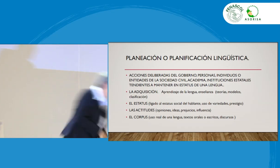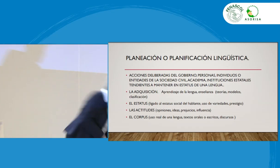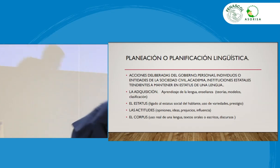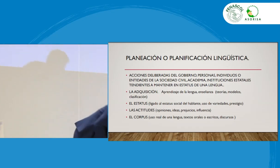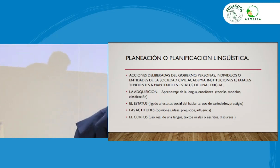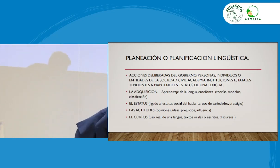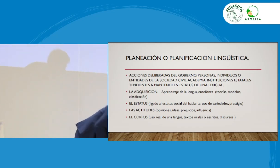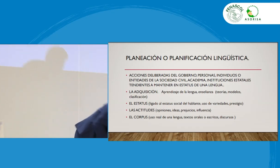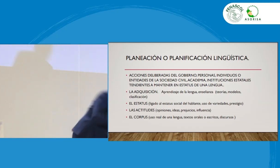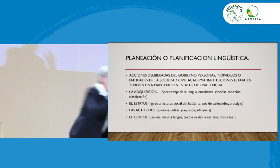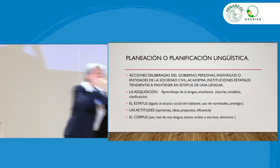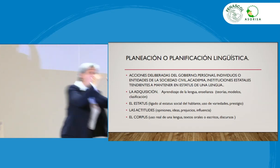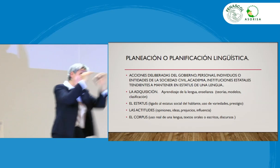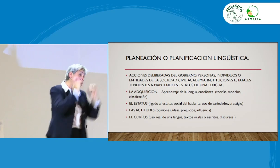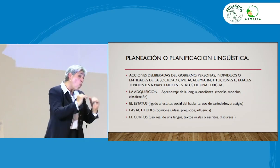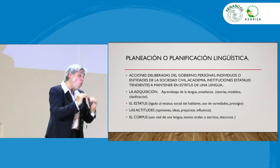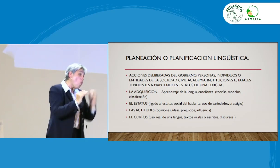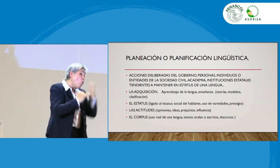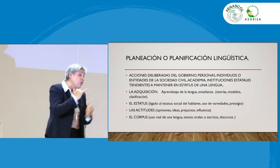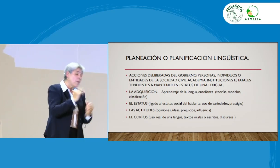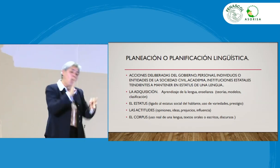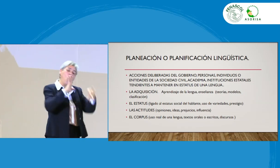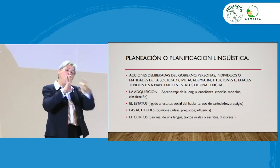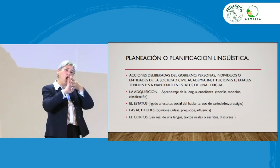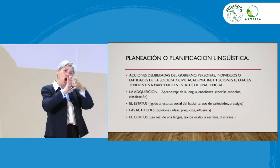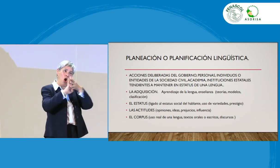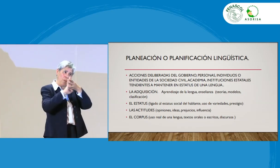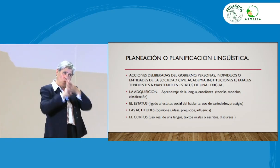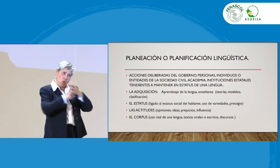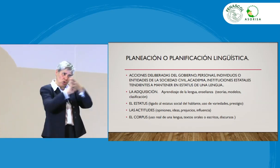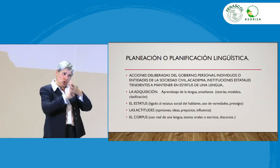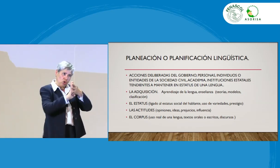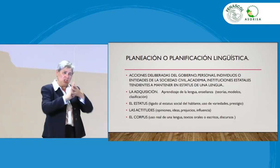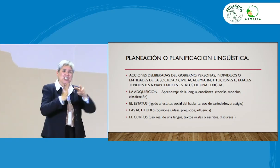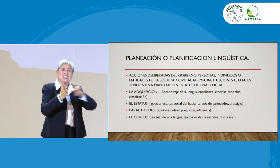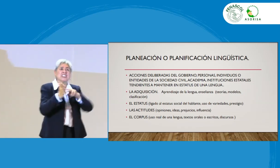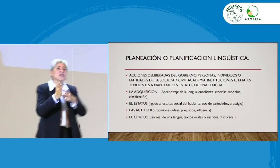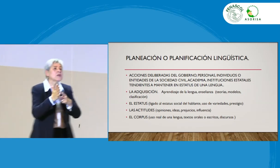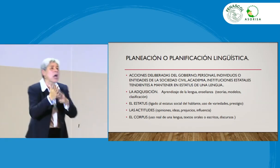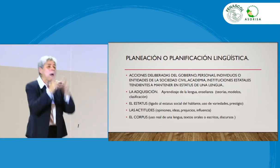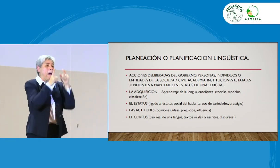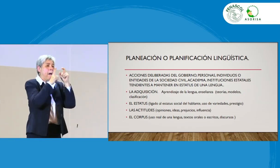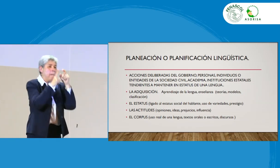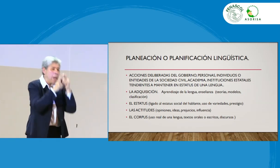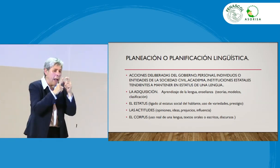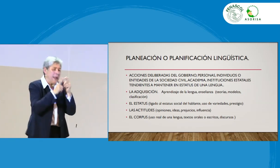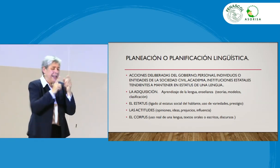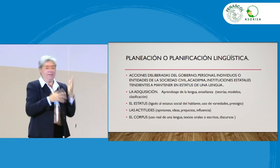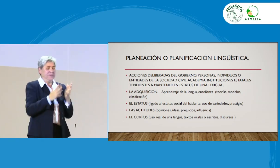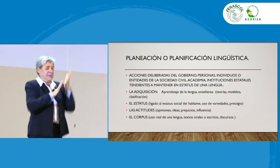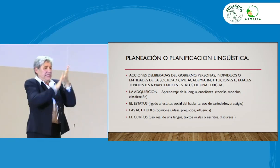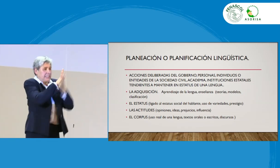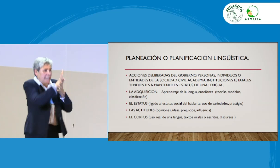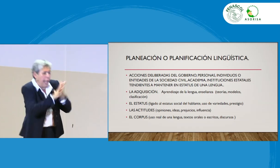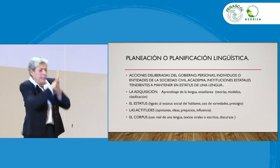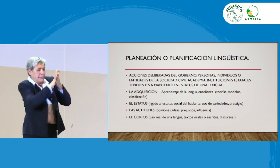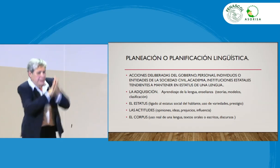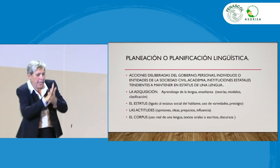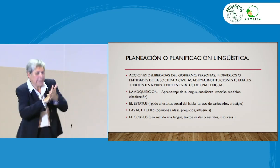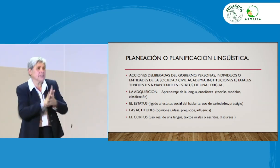El siguiente aspecto y el último es el corpus. ¿Qué es lo que significa? No son solo, perdón, no son solo palabras, no son